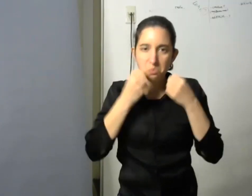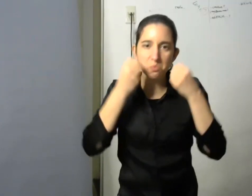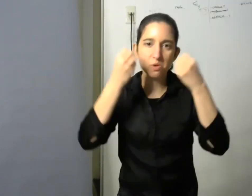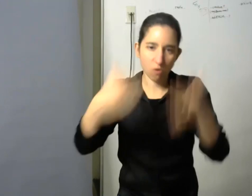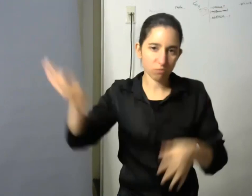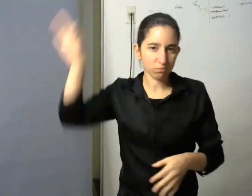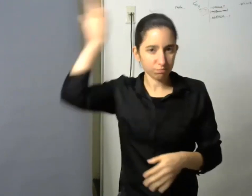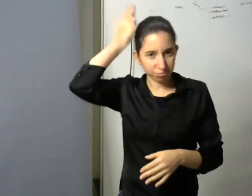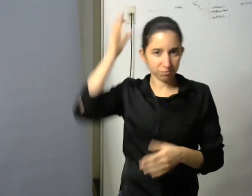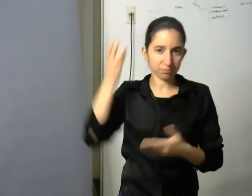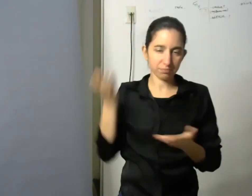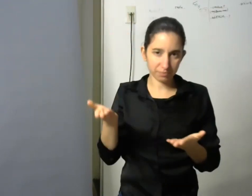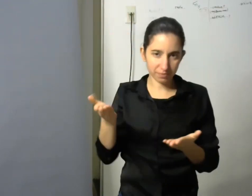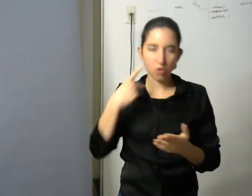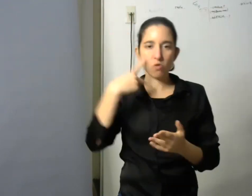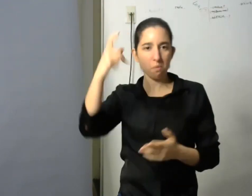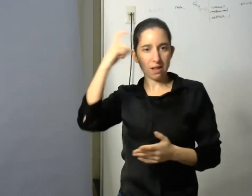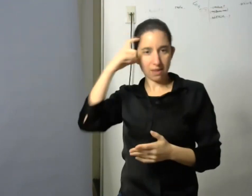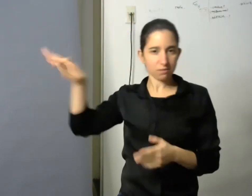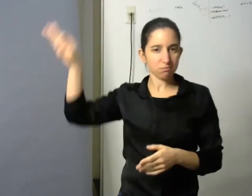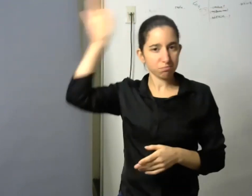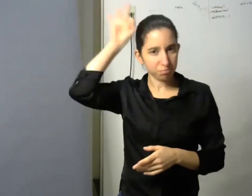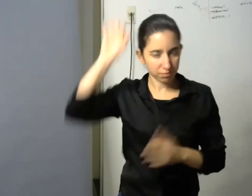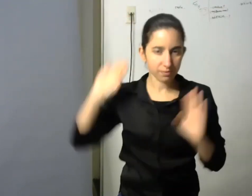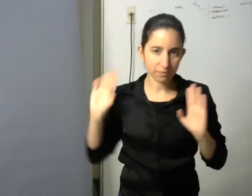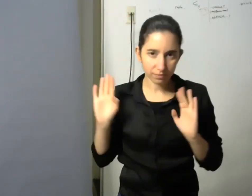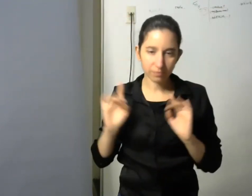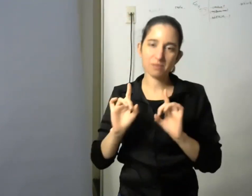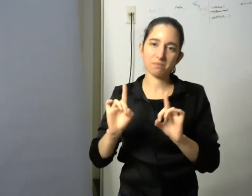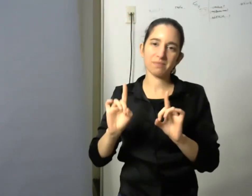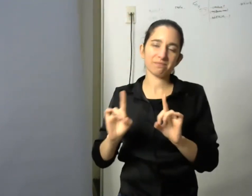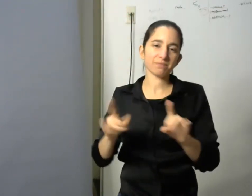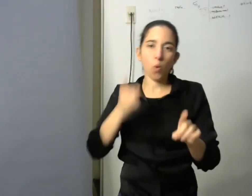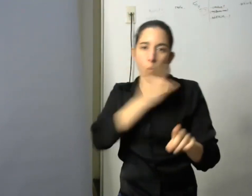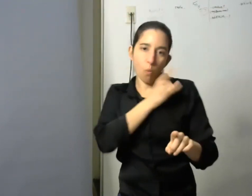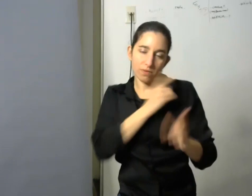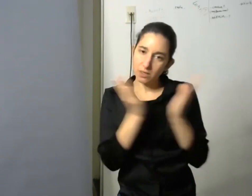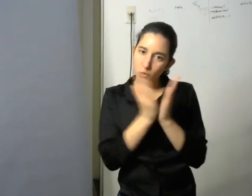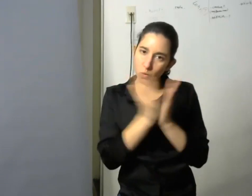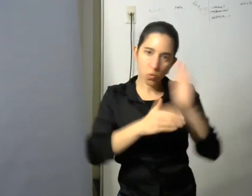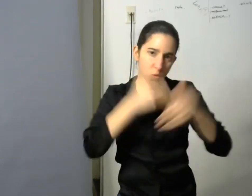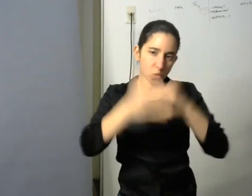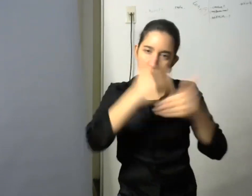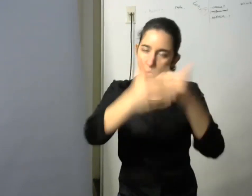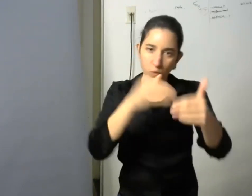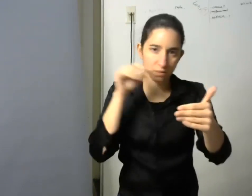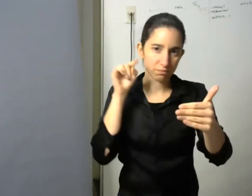copiado en 2010 pero toda mi formación se ha realizado dentro del paradigma tradicional